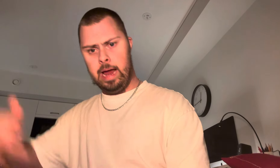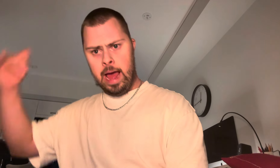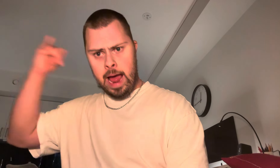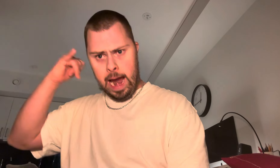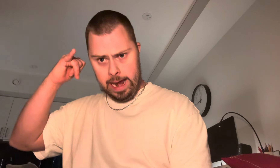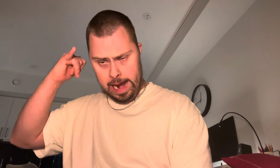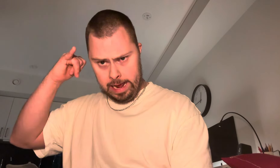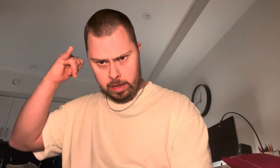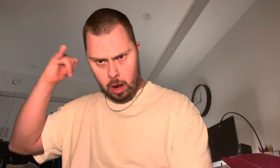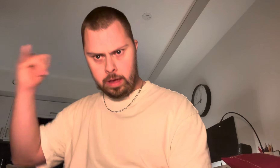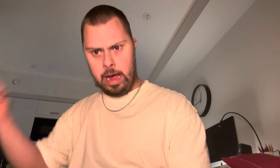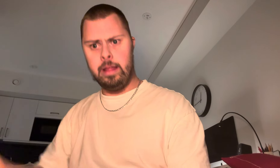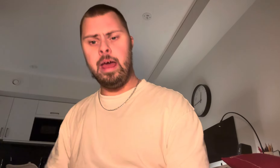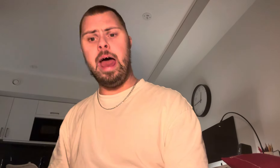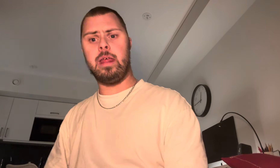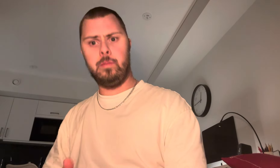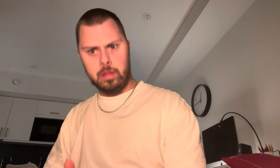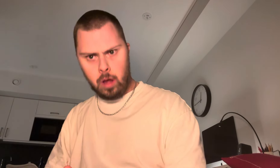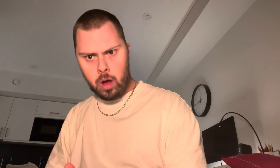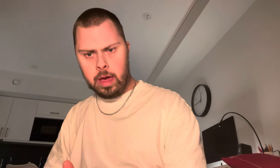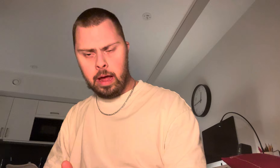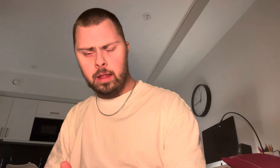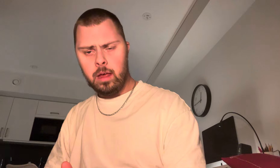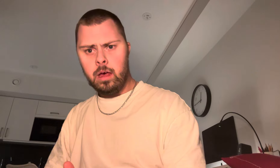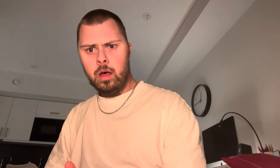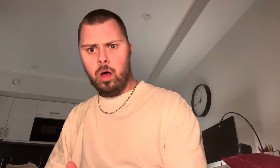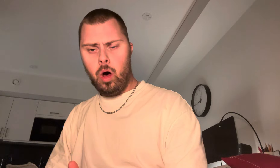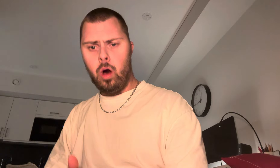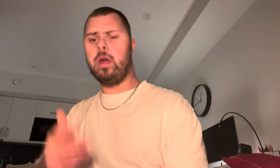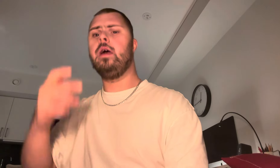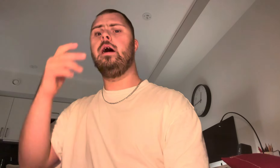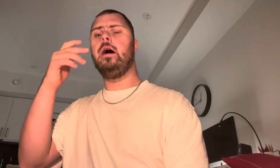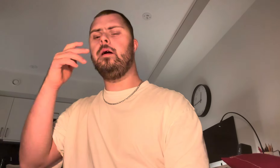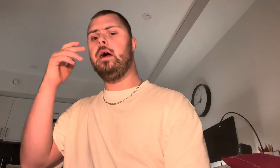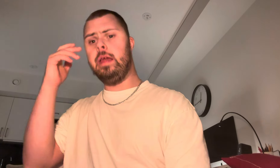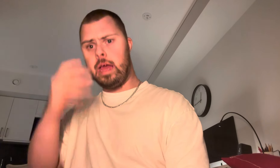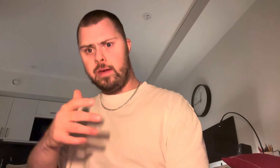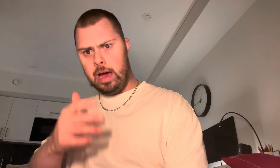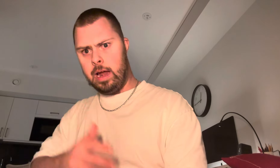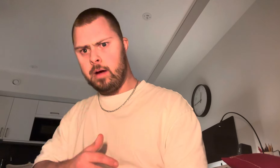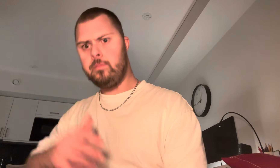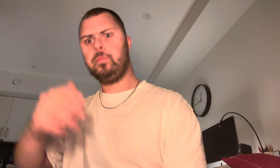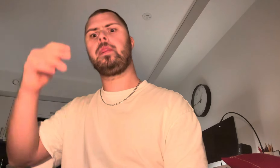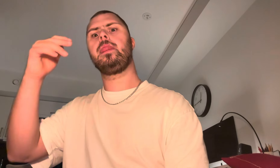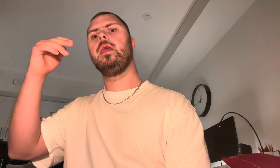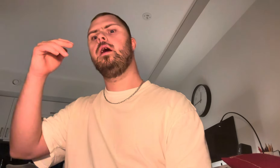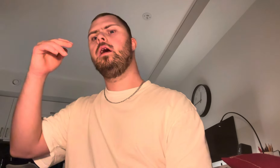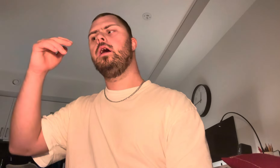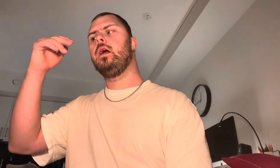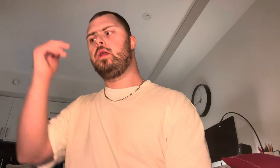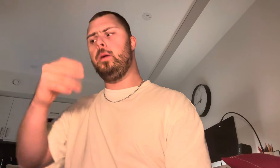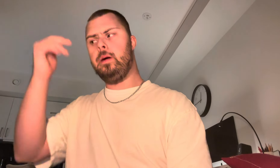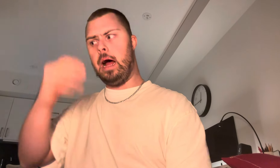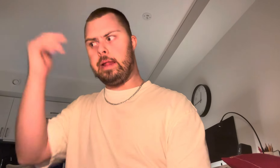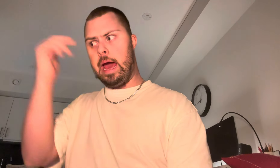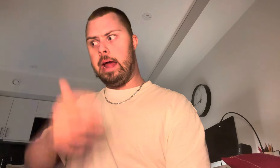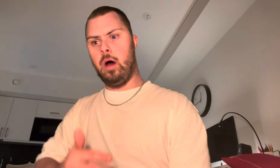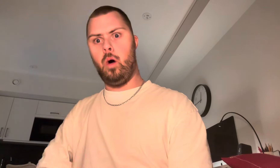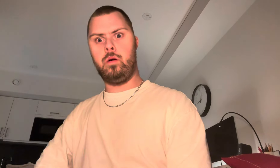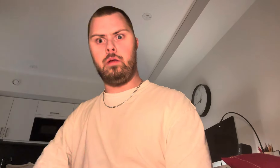ringdagen, sms-dagen. Och likväll klubbsatt 1 också.